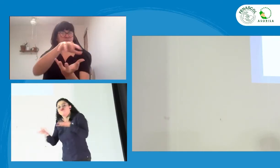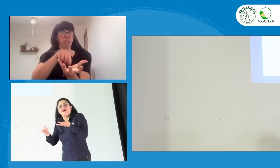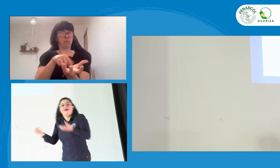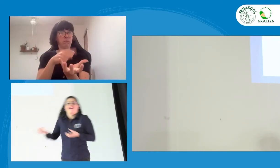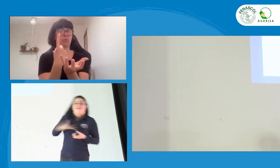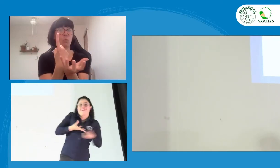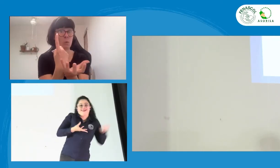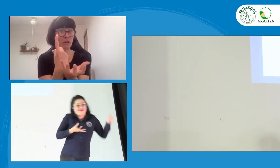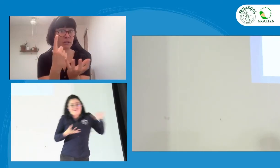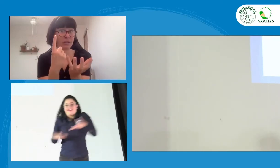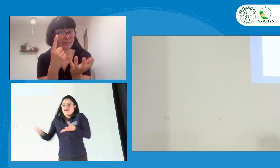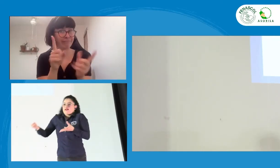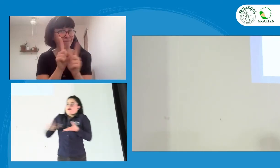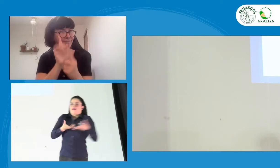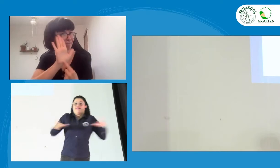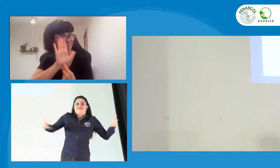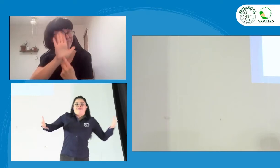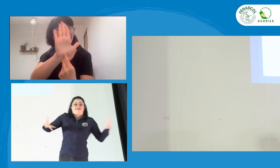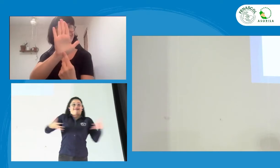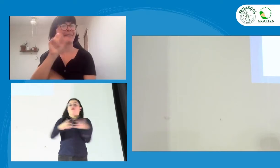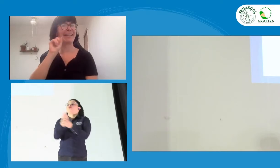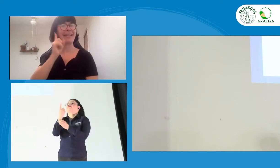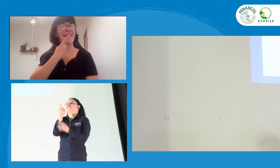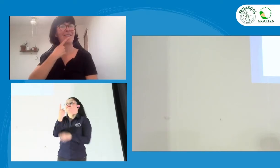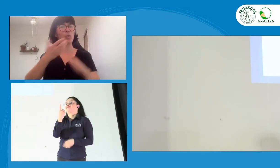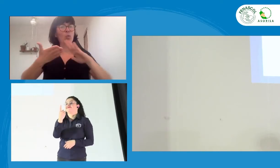Hay una transferencia de conocimiento de parte y parte.